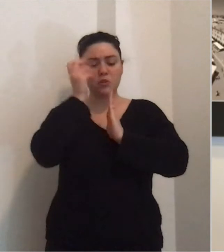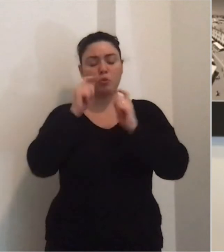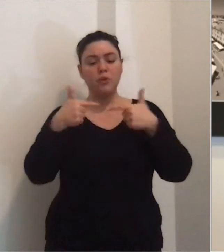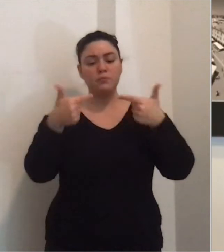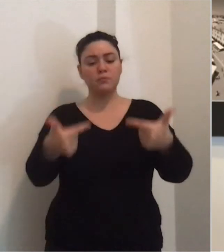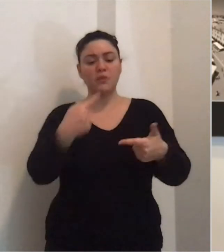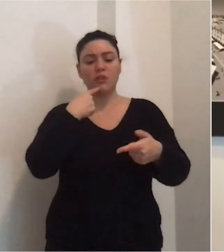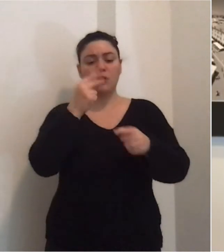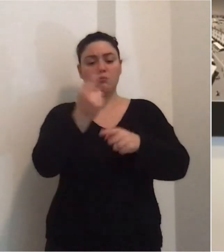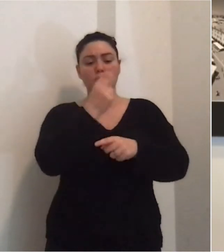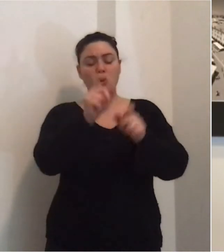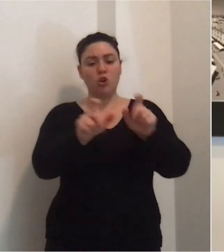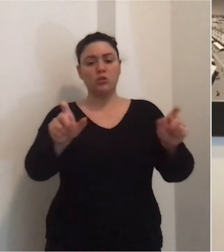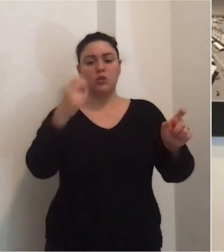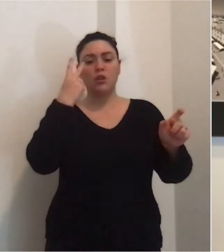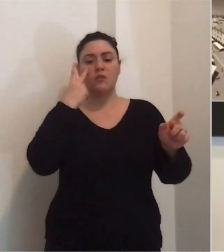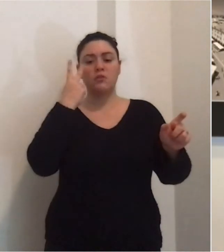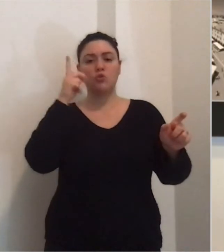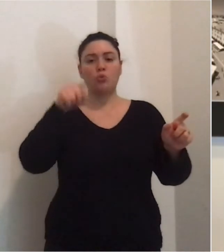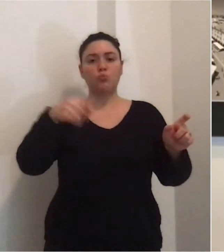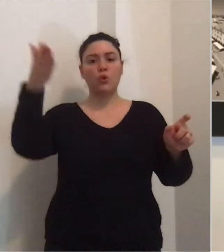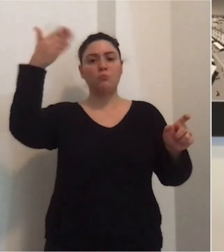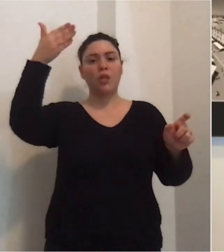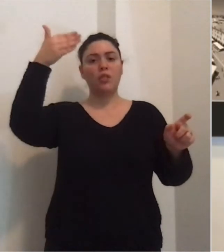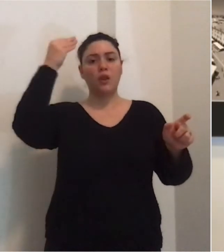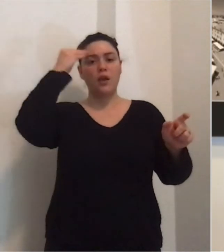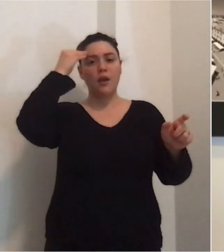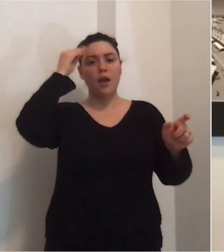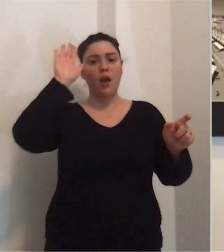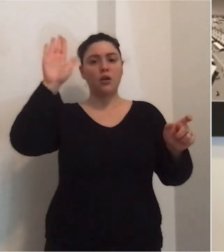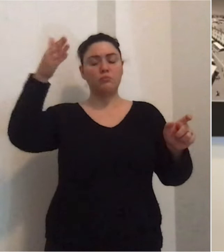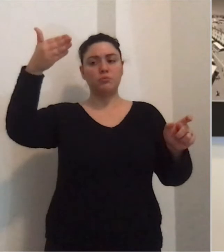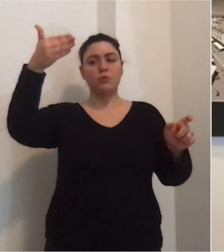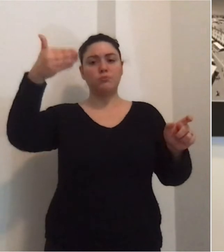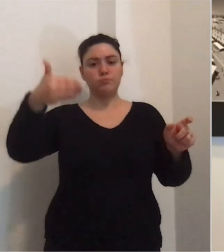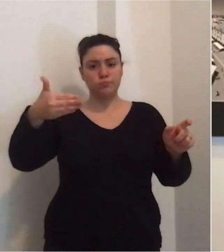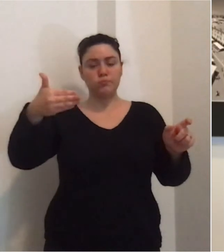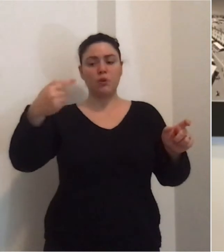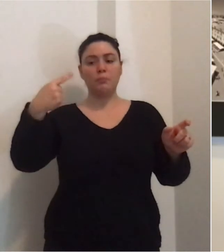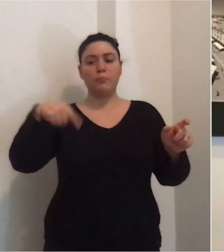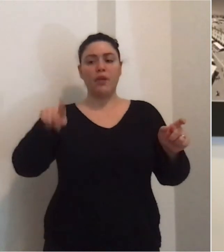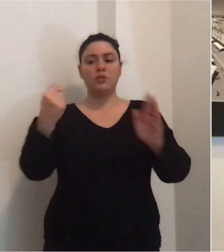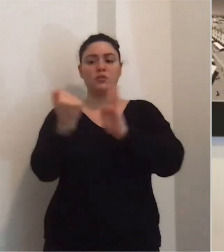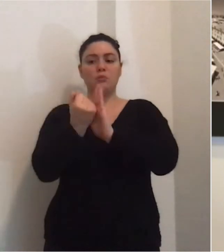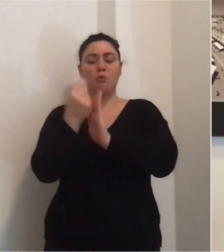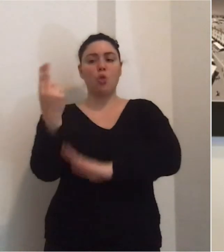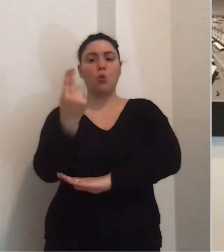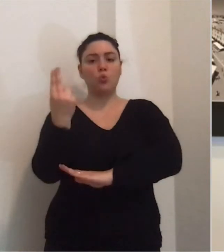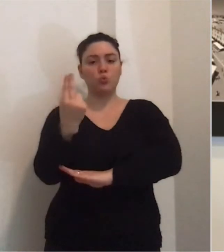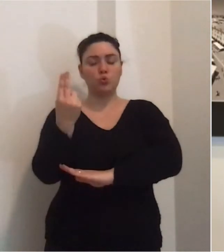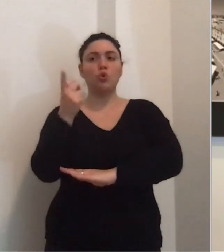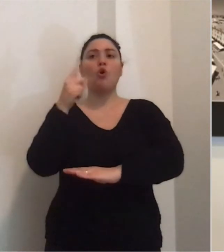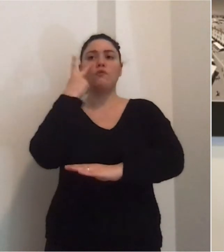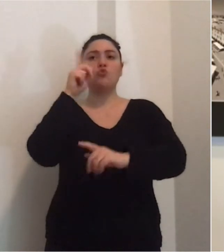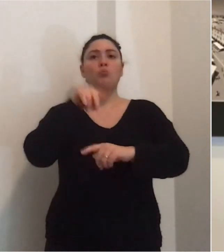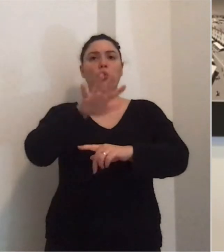persone che non ci sono più e avete visto che la bandiera carpigiana è listata a lutto, lo stanno facendo anche